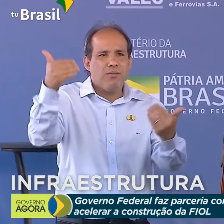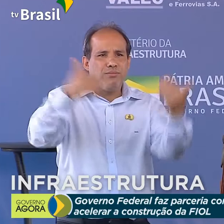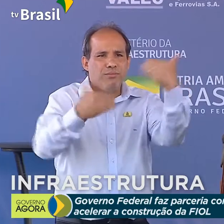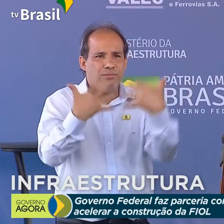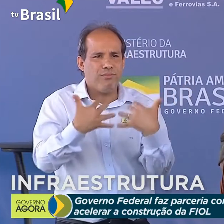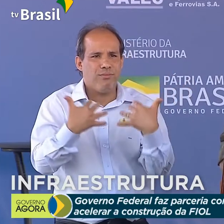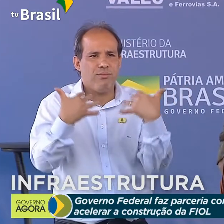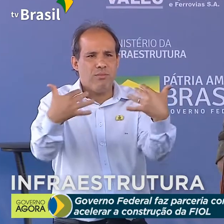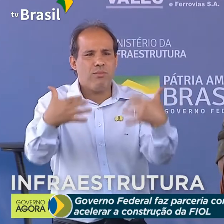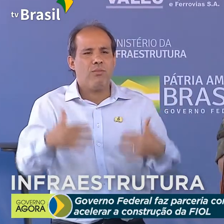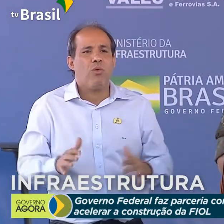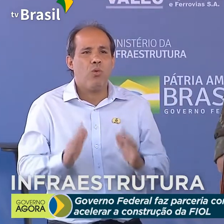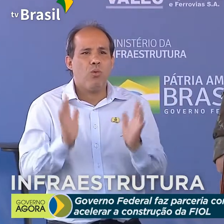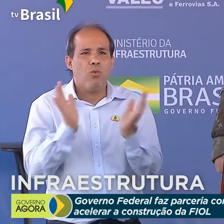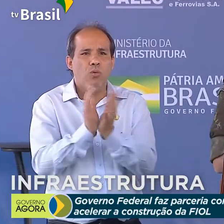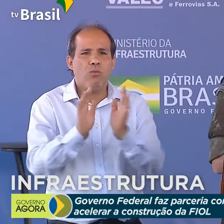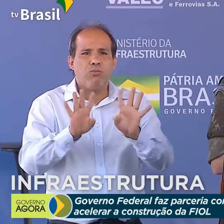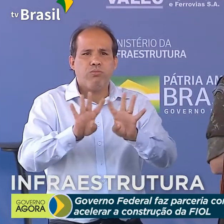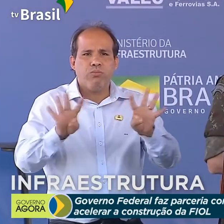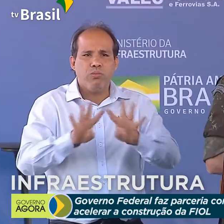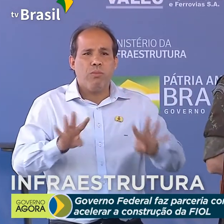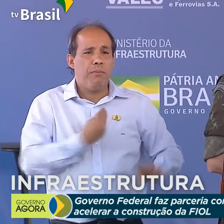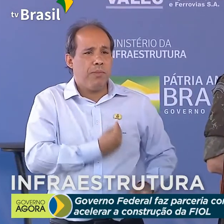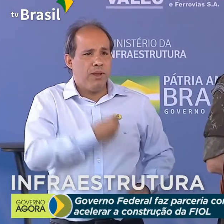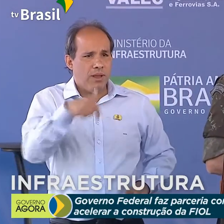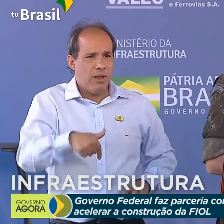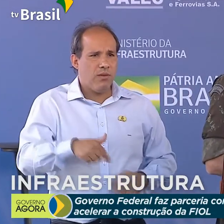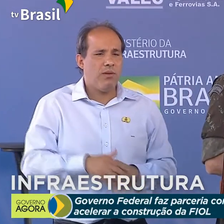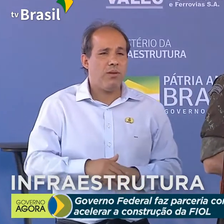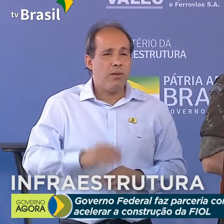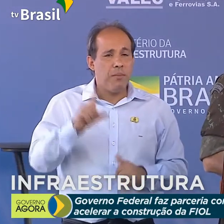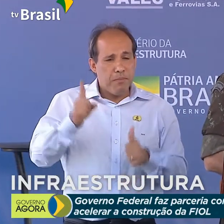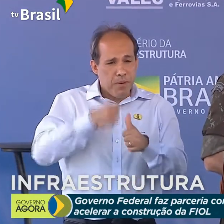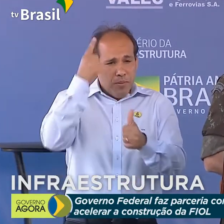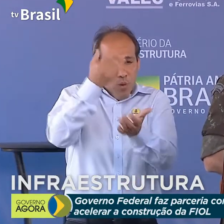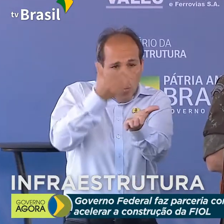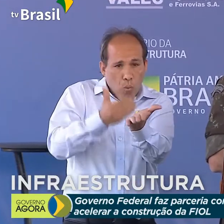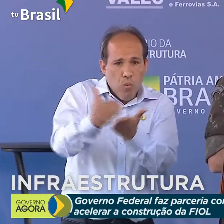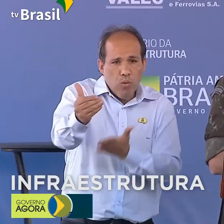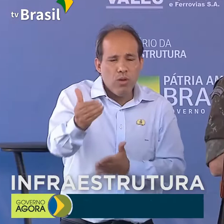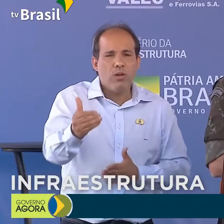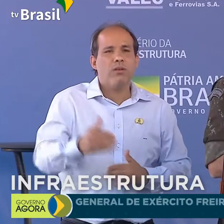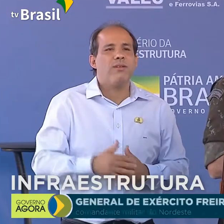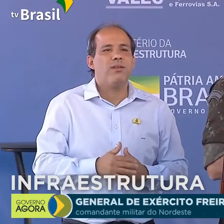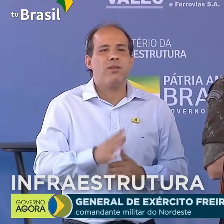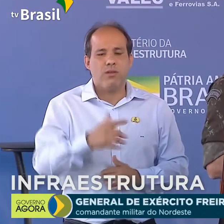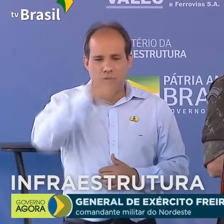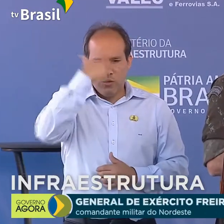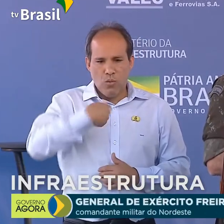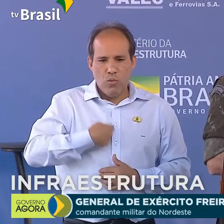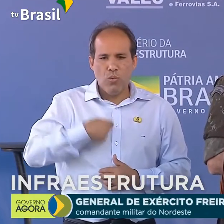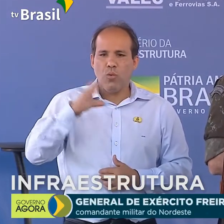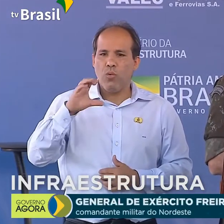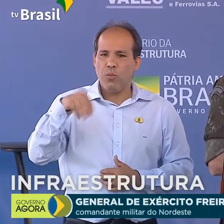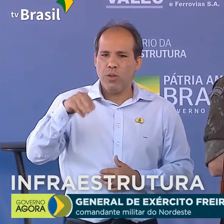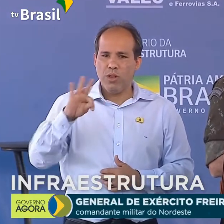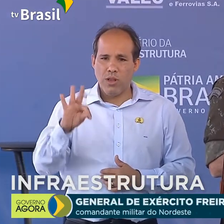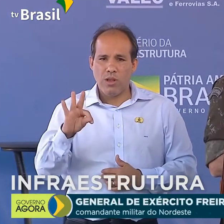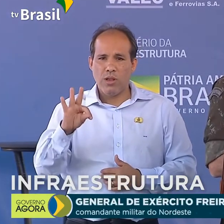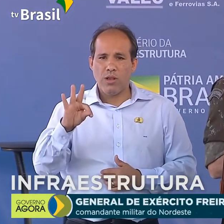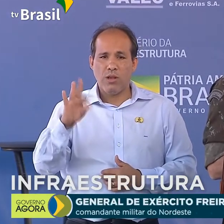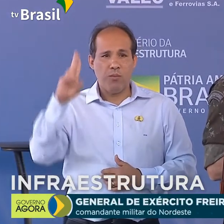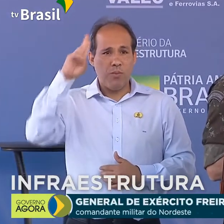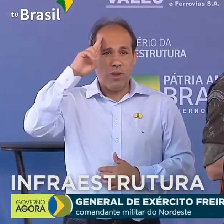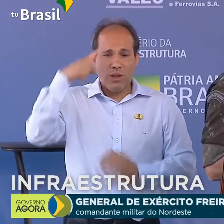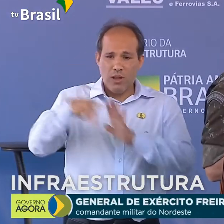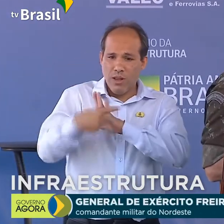tropa do SEMENER aqui presente. Inicialmente, presidente, gostaria de, como comandante militar do Nordeste, dar as boas